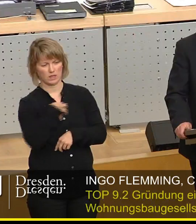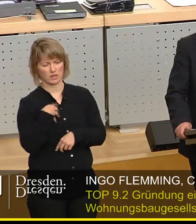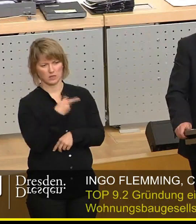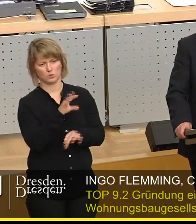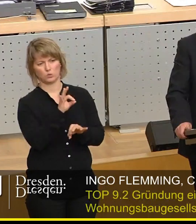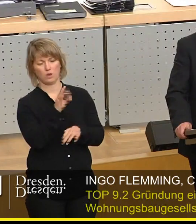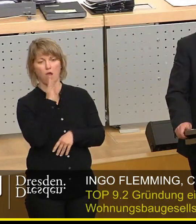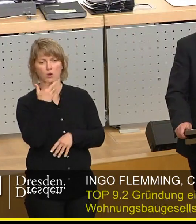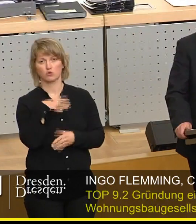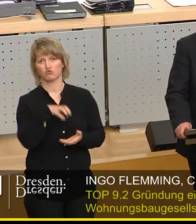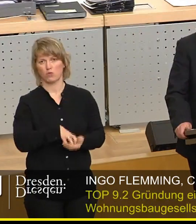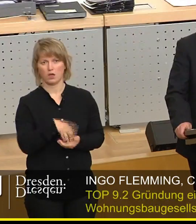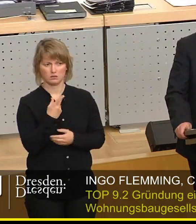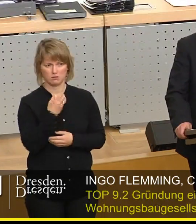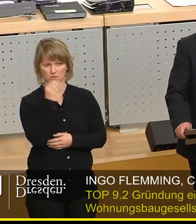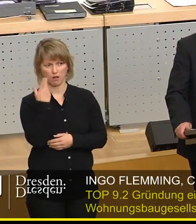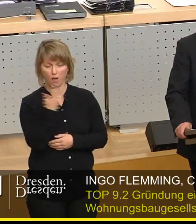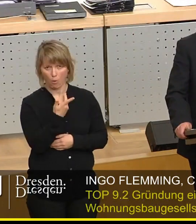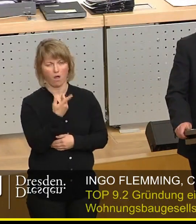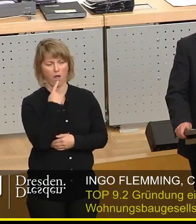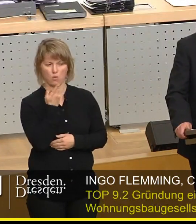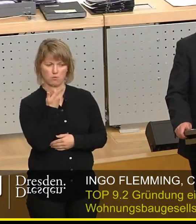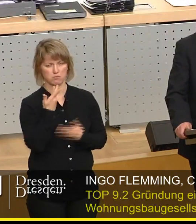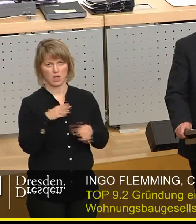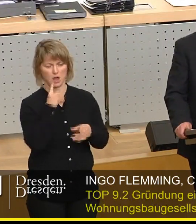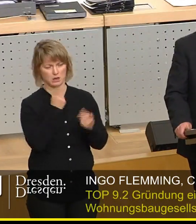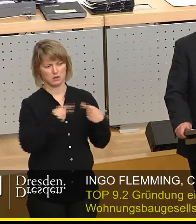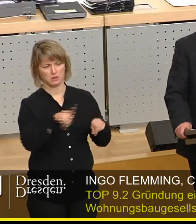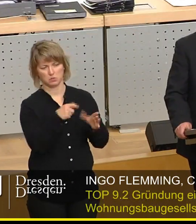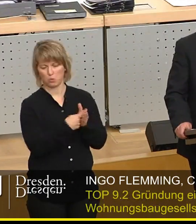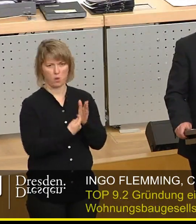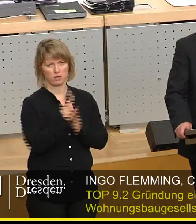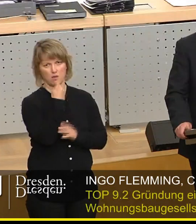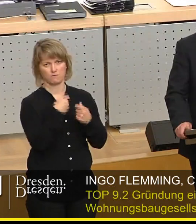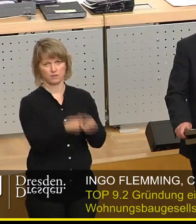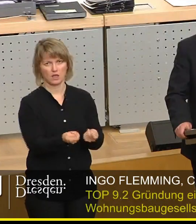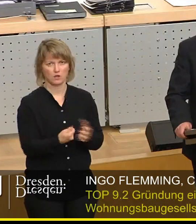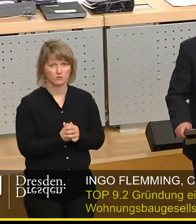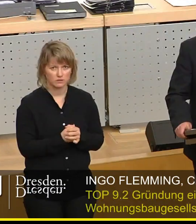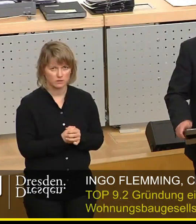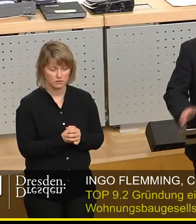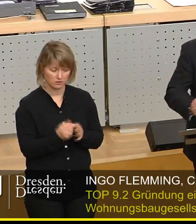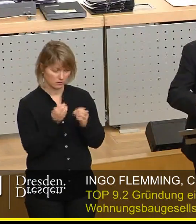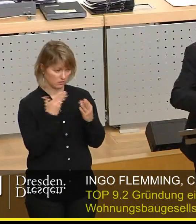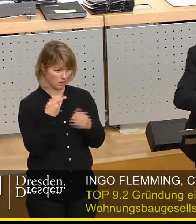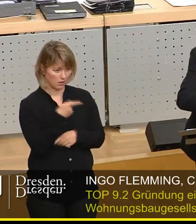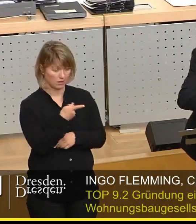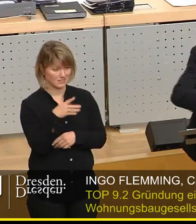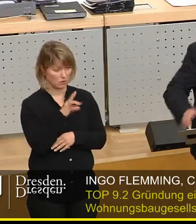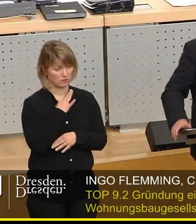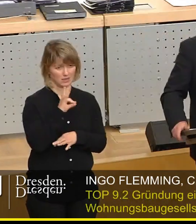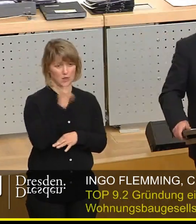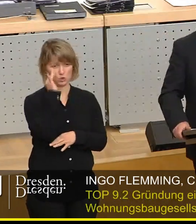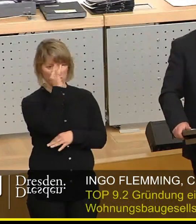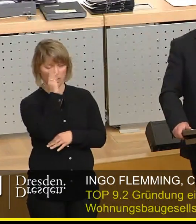die Stadt nicht zimperlich ist entsprechende Grundstückspreise aufzurufen da muss man schon überlegen ob man nun permanent also unbedingt